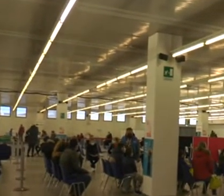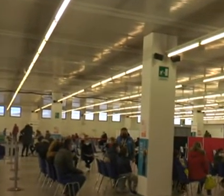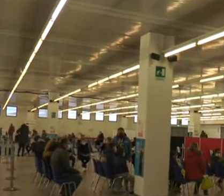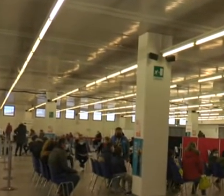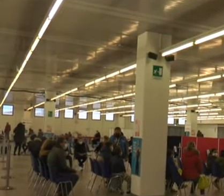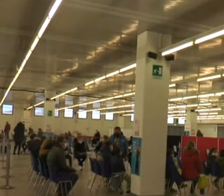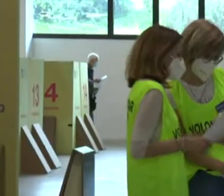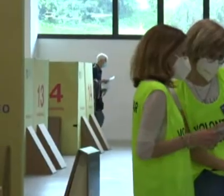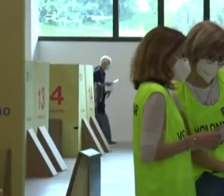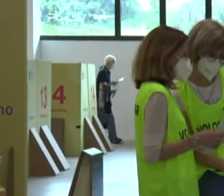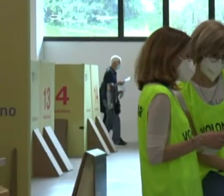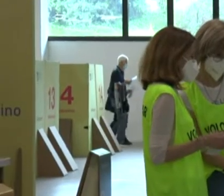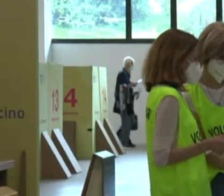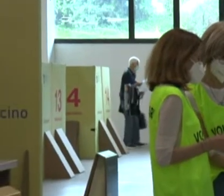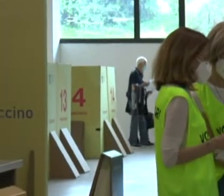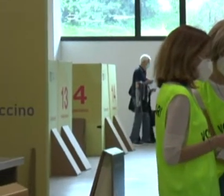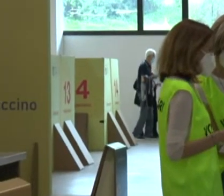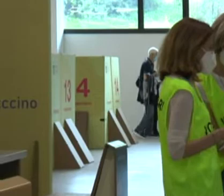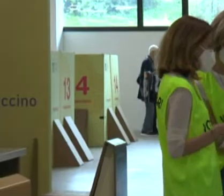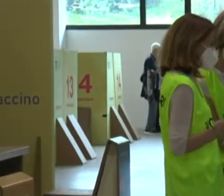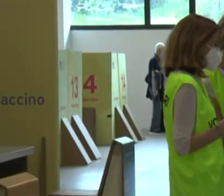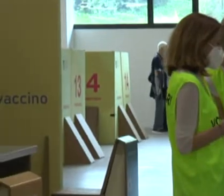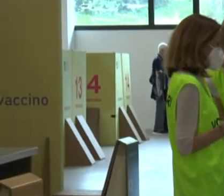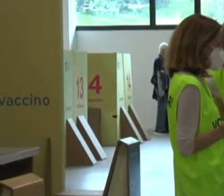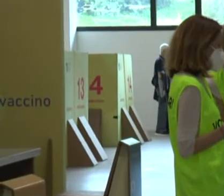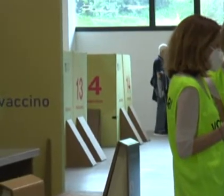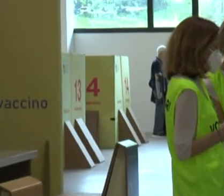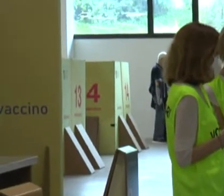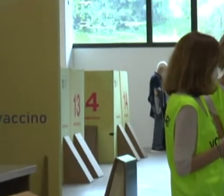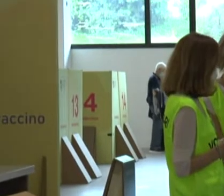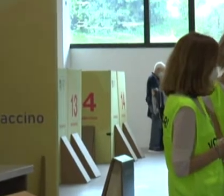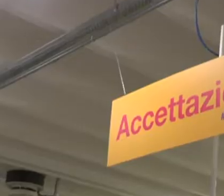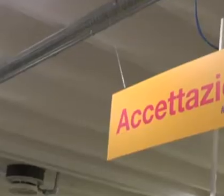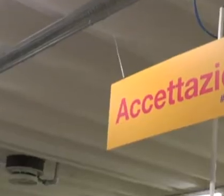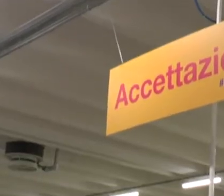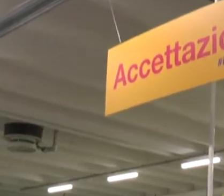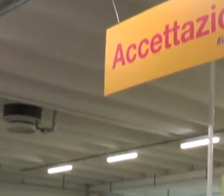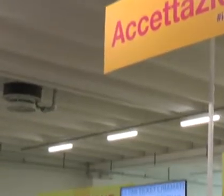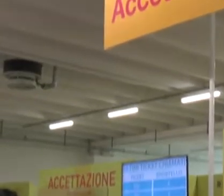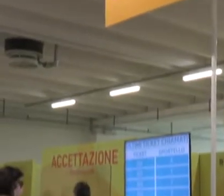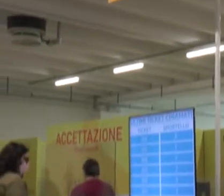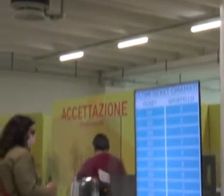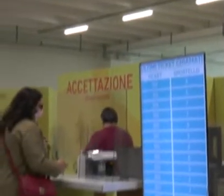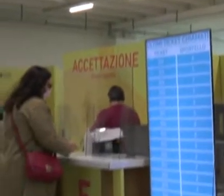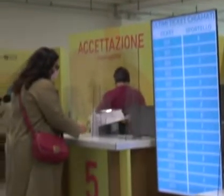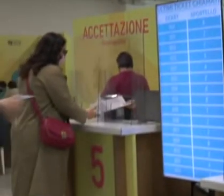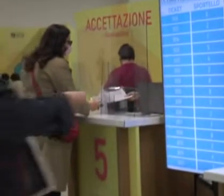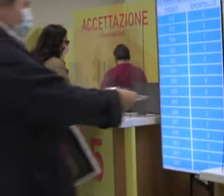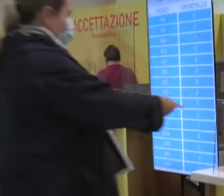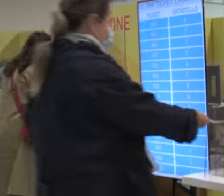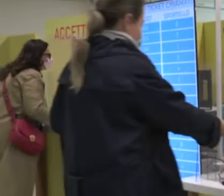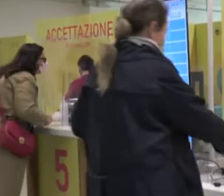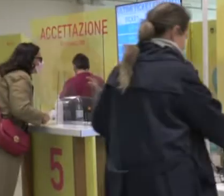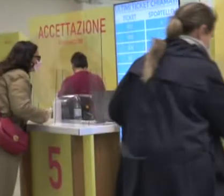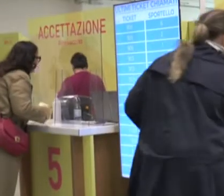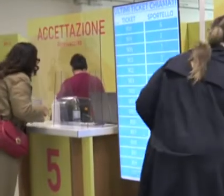160 mila i veneti over 50 non vaccinati e dunque dal primo febbraio fuori legge. Per semplificare una procedura